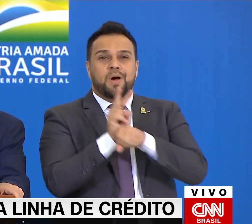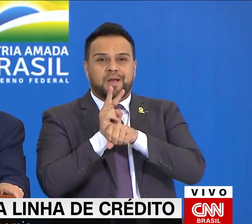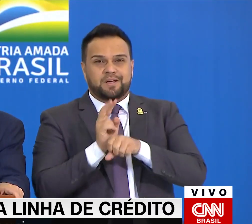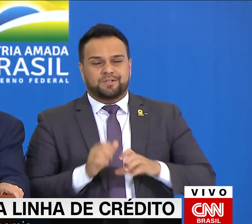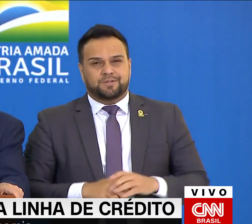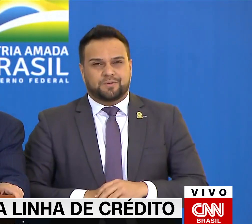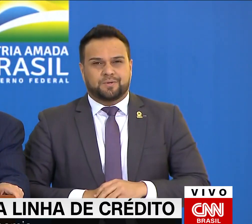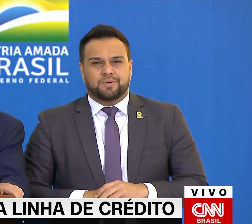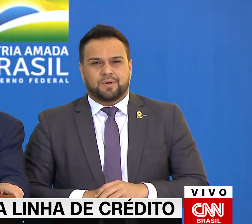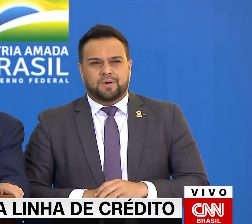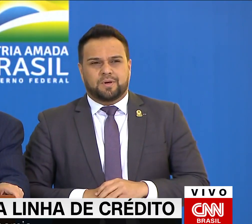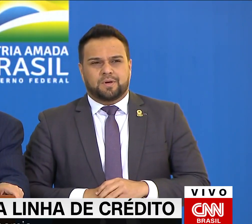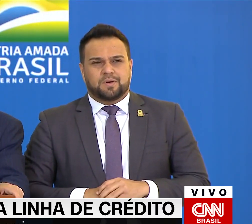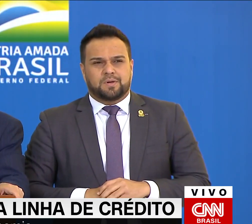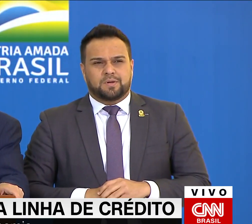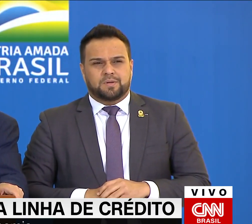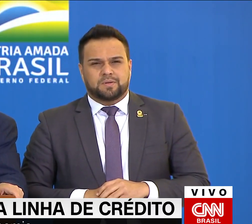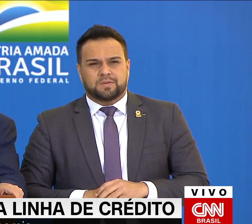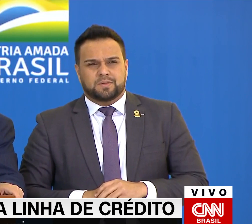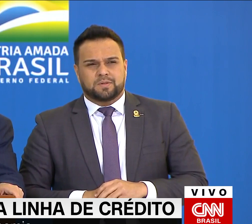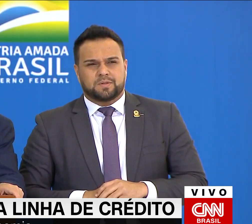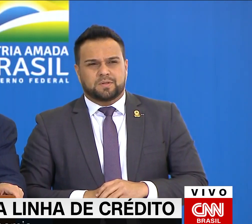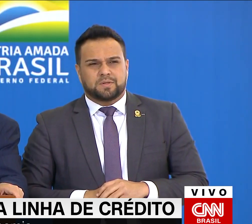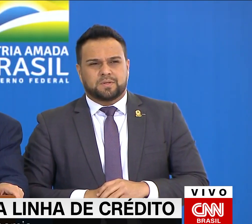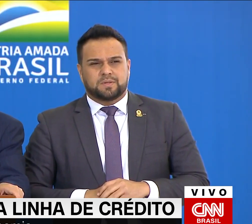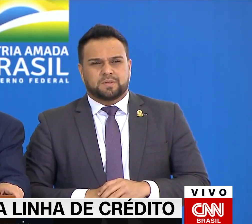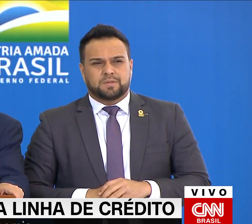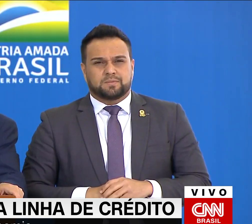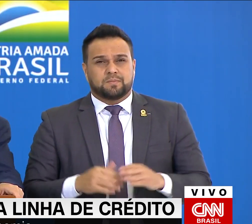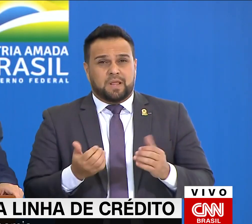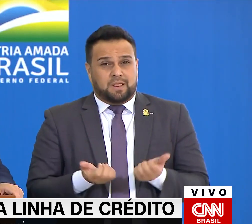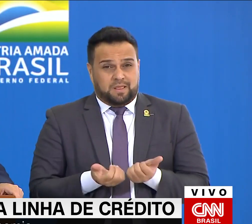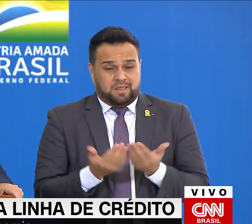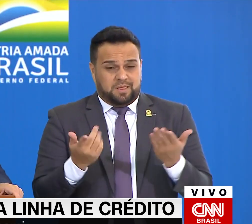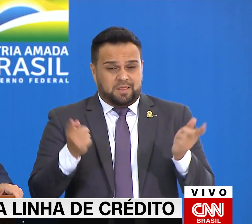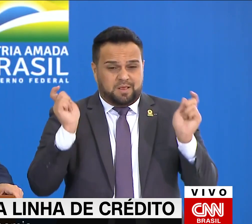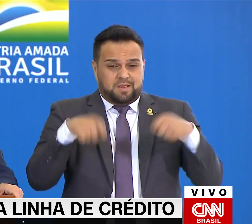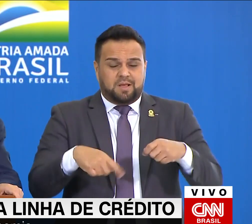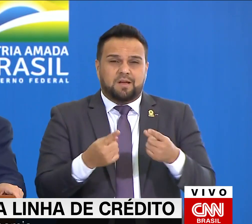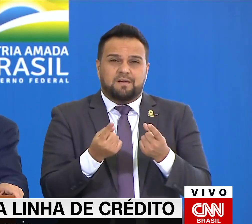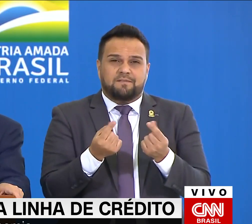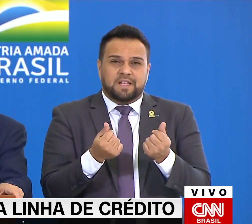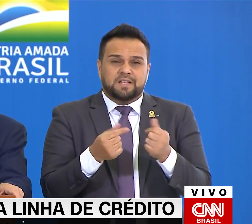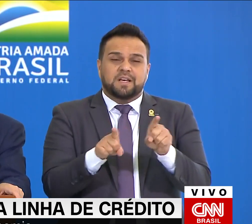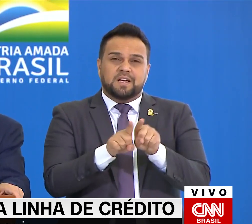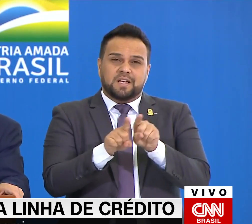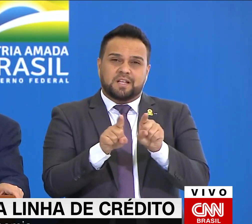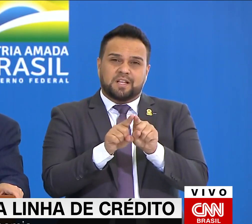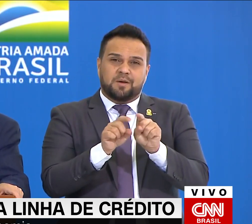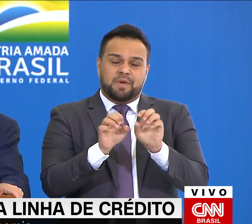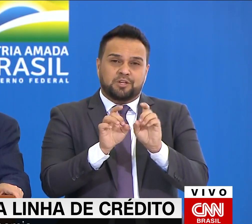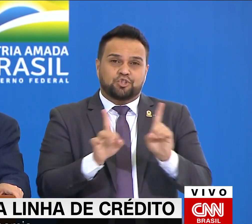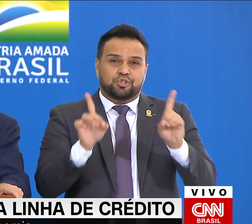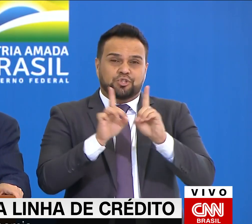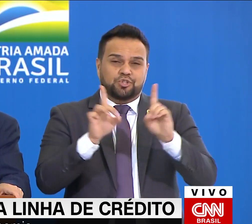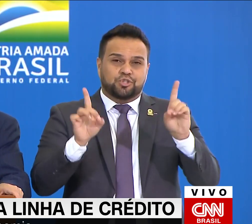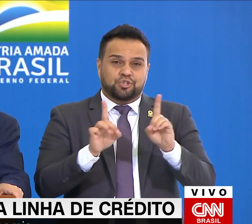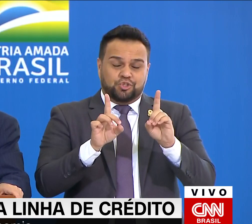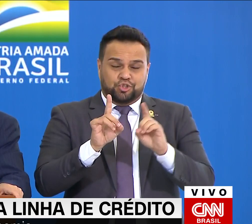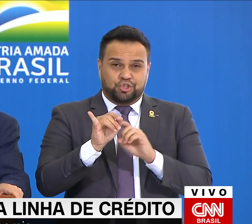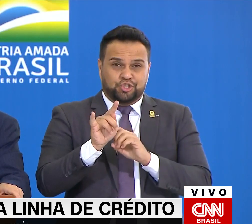financeira adicional, uma inclusão digital, uma inclusão bancária, uma inclusão financeira,